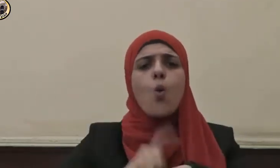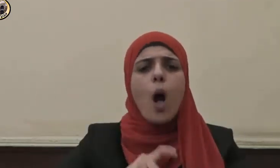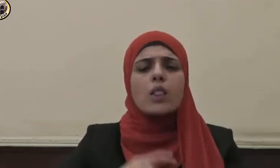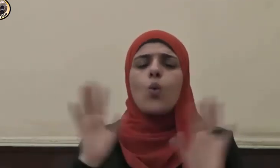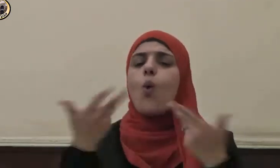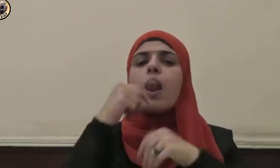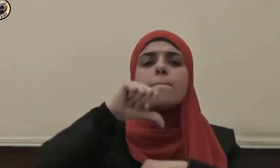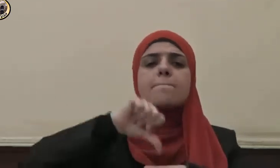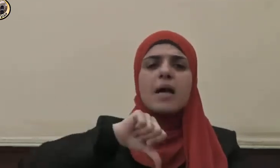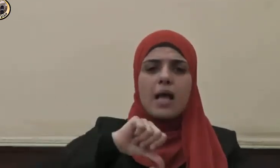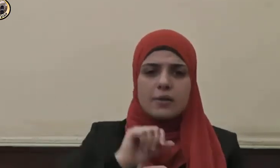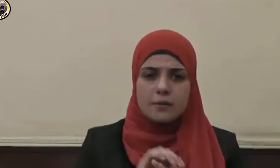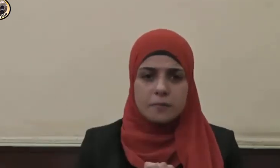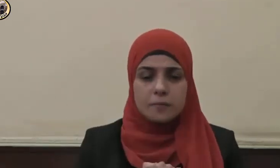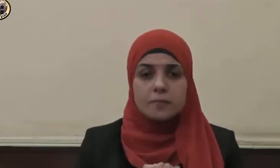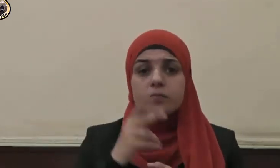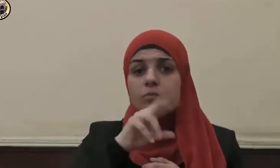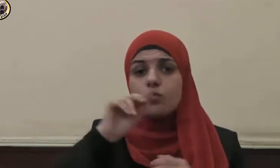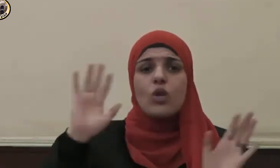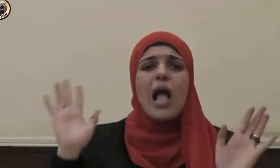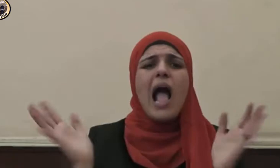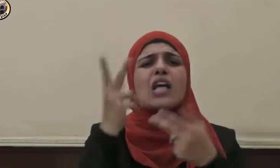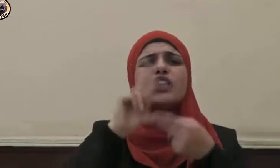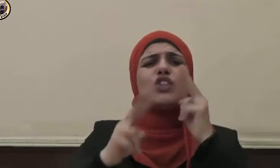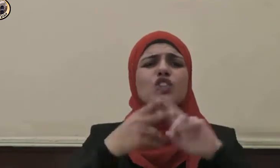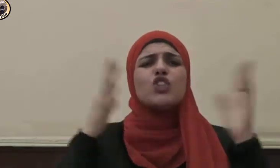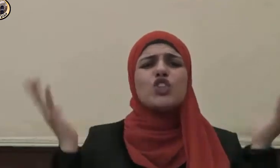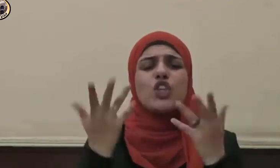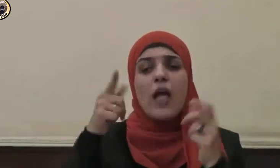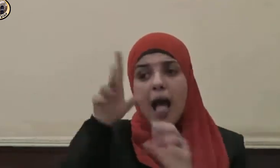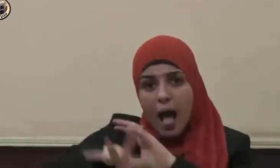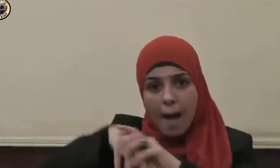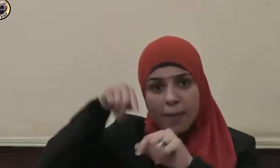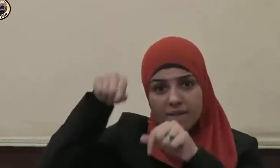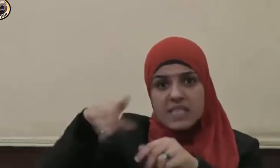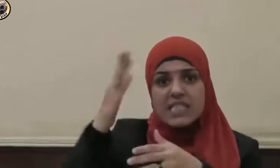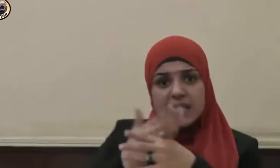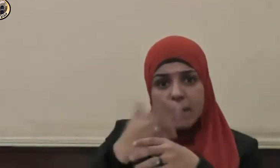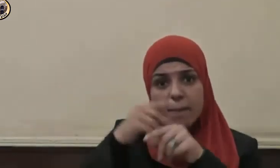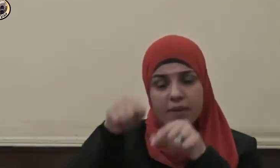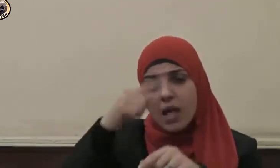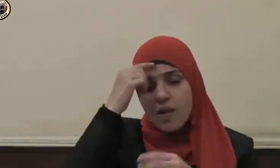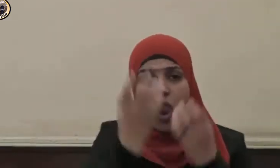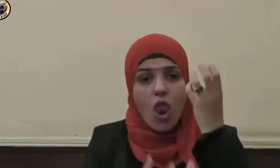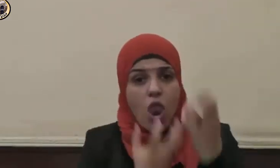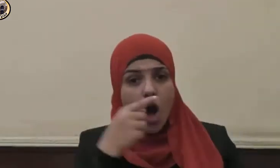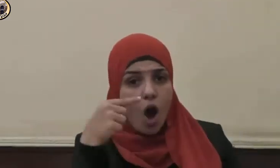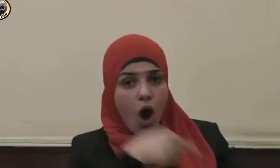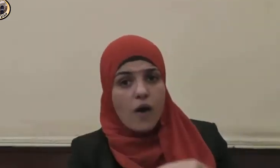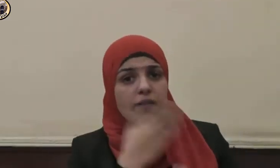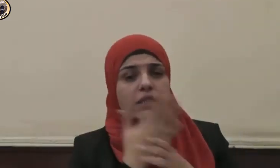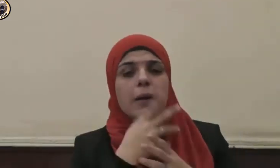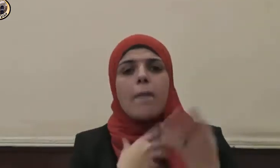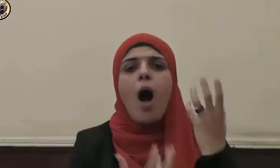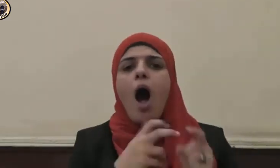ومكان فلكل شيء سببه فالنار سبب الإحراق